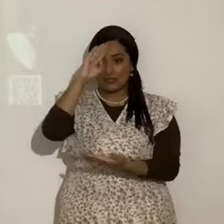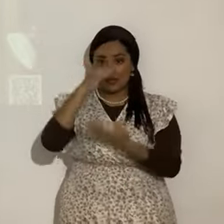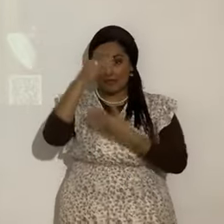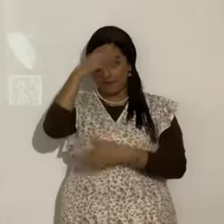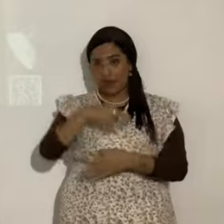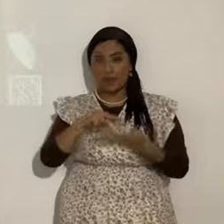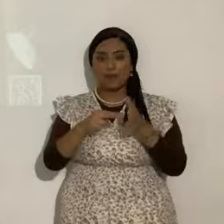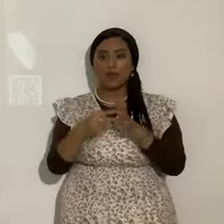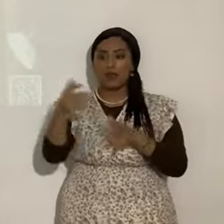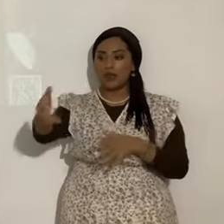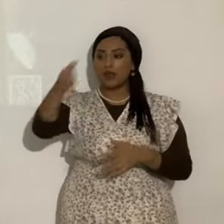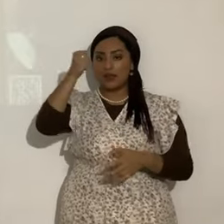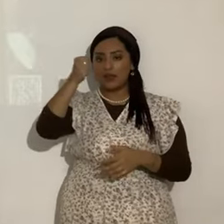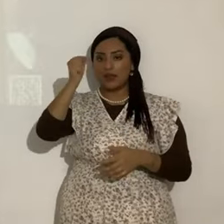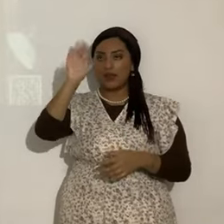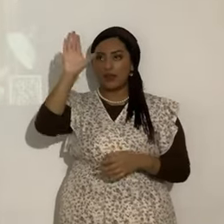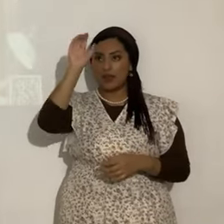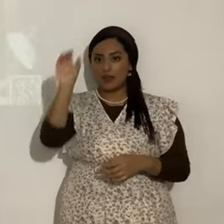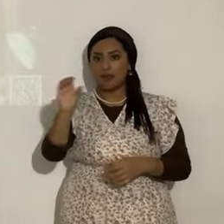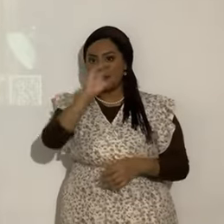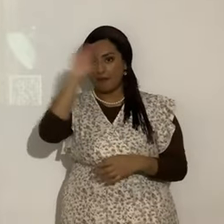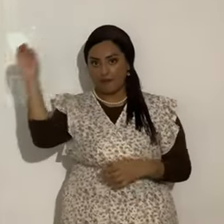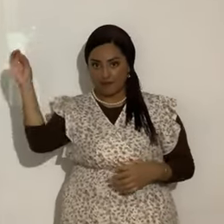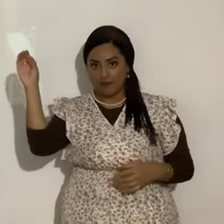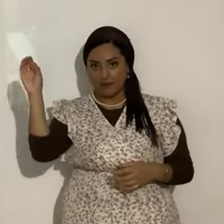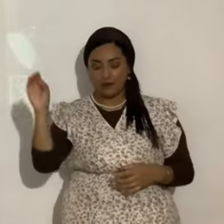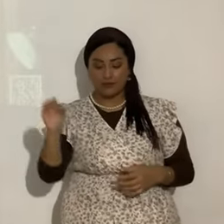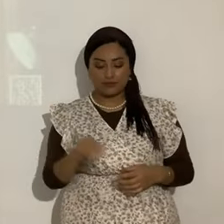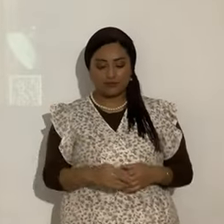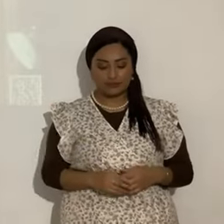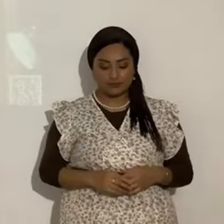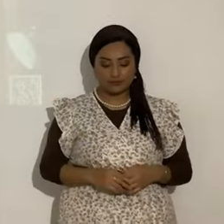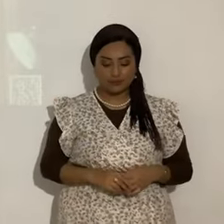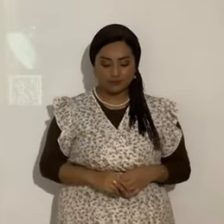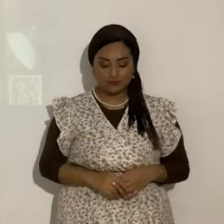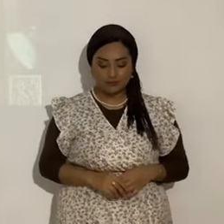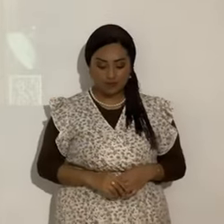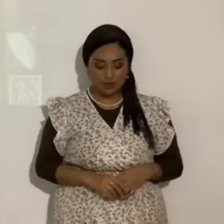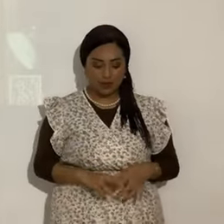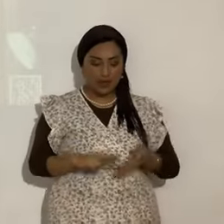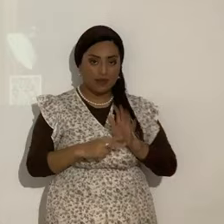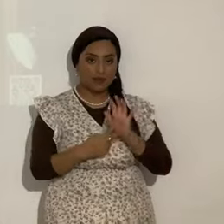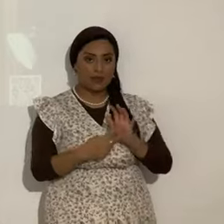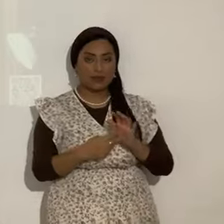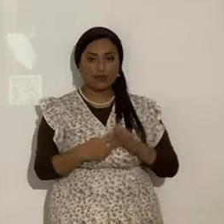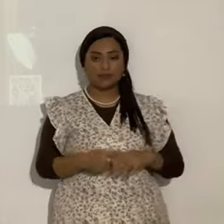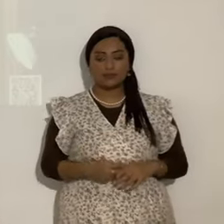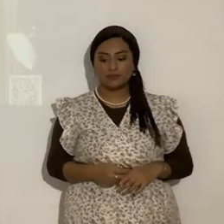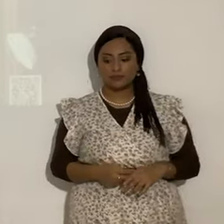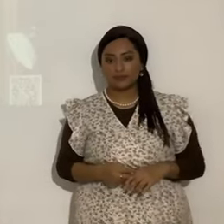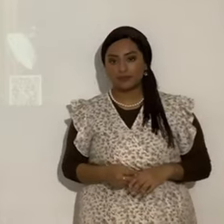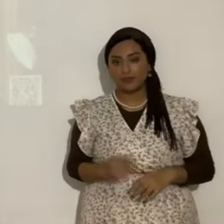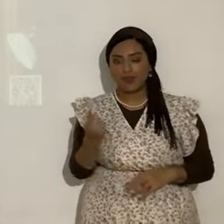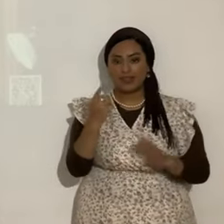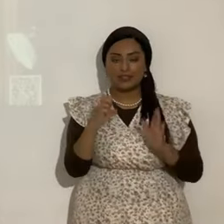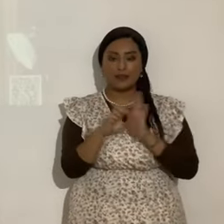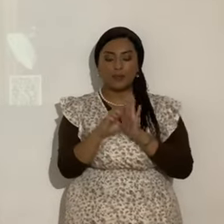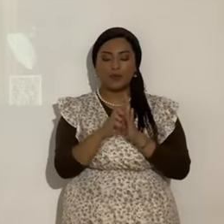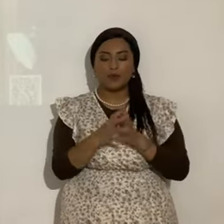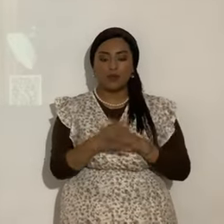sacrificio. No comer su carne. Pero ahí se está refiriendo así. O sea, es un simbolismo. Es una